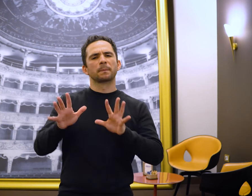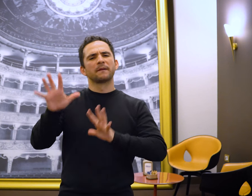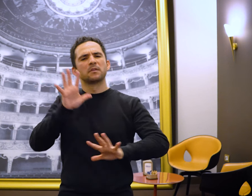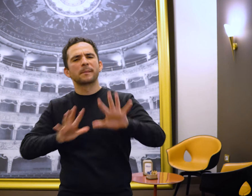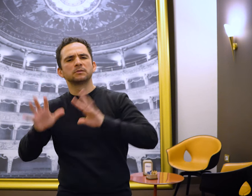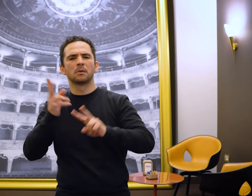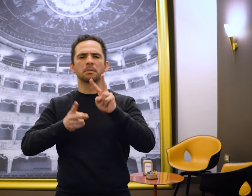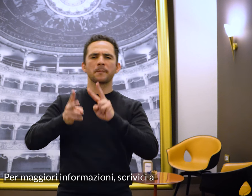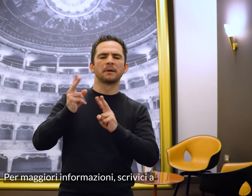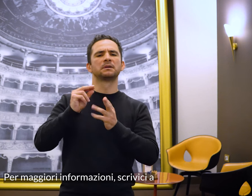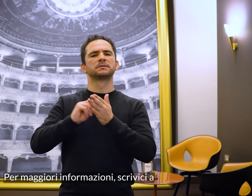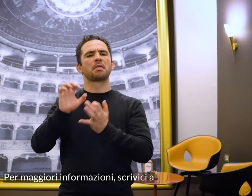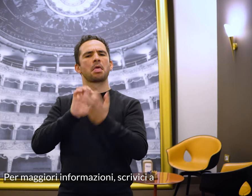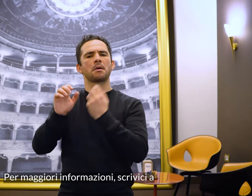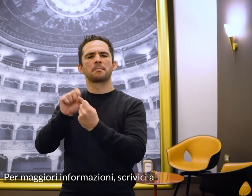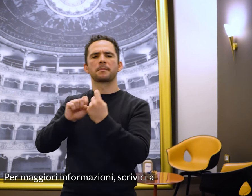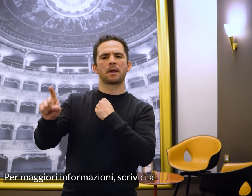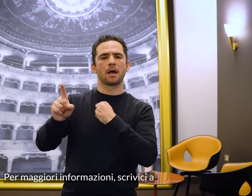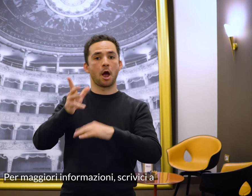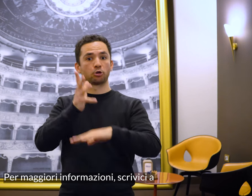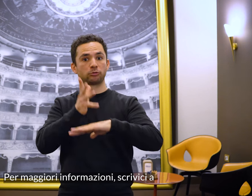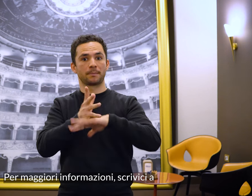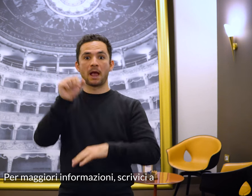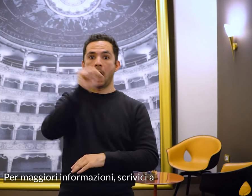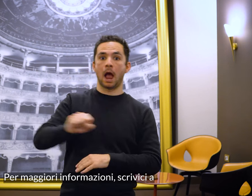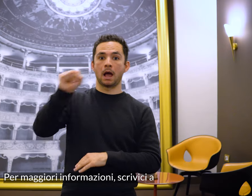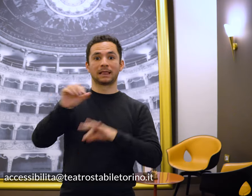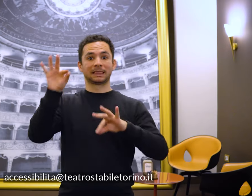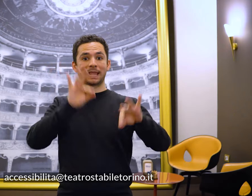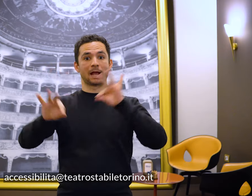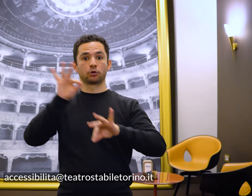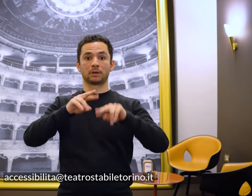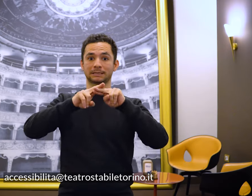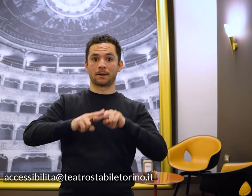Per maggiori informazioni scrivici ad accessibilità